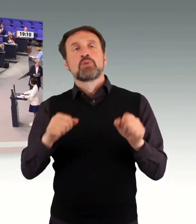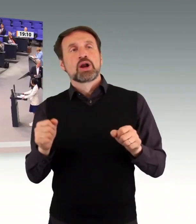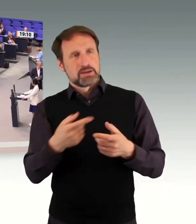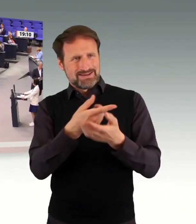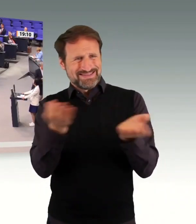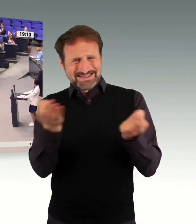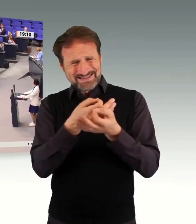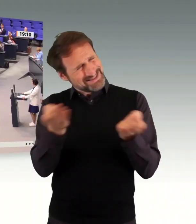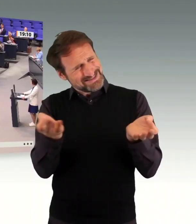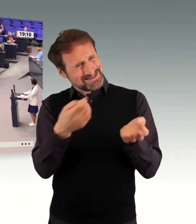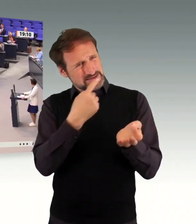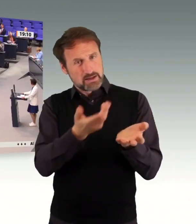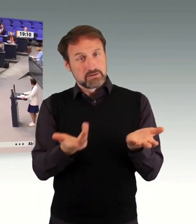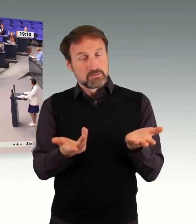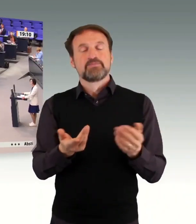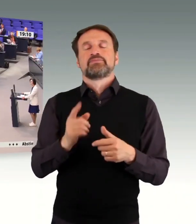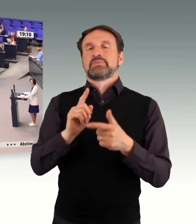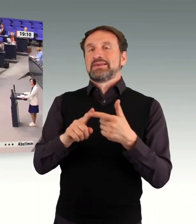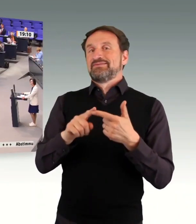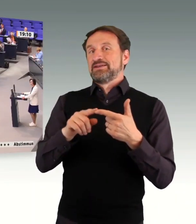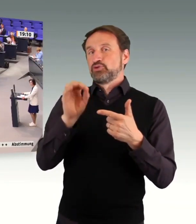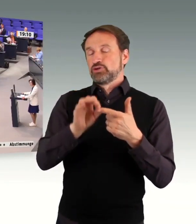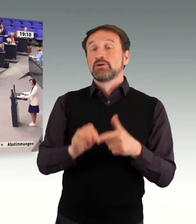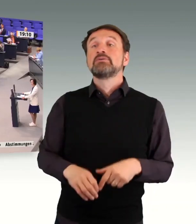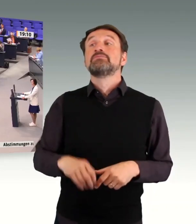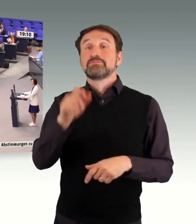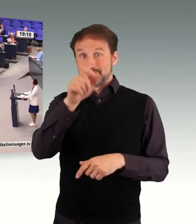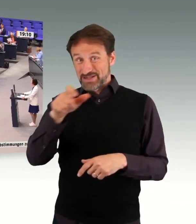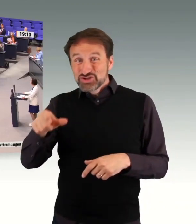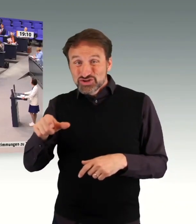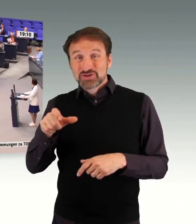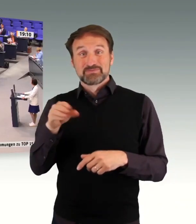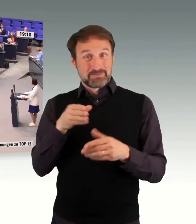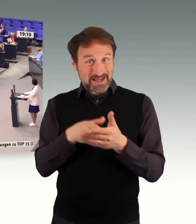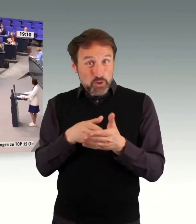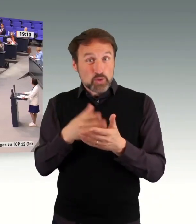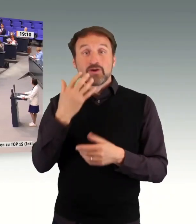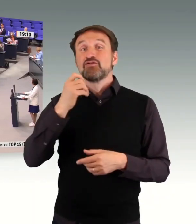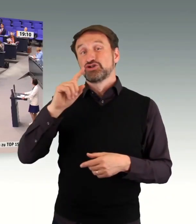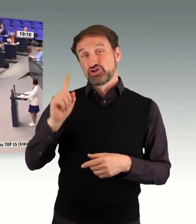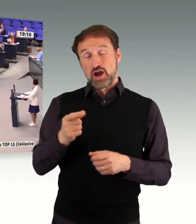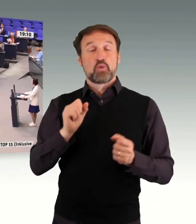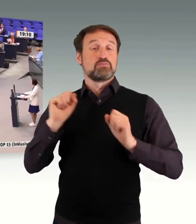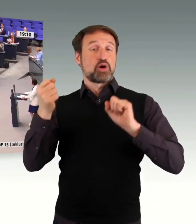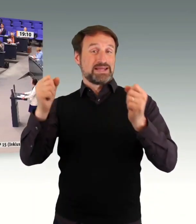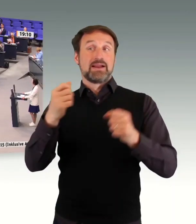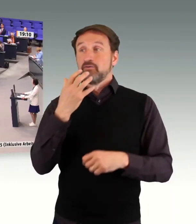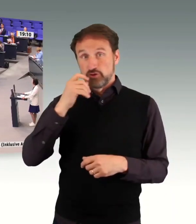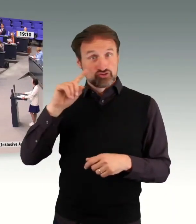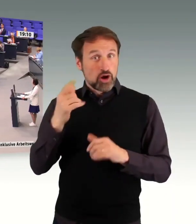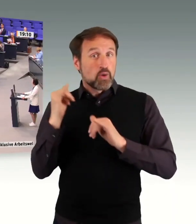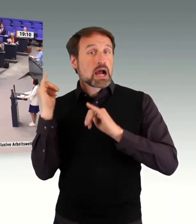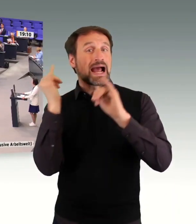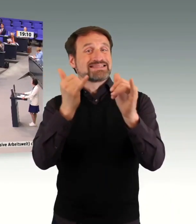Punkt. Zweitens. Menschen mit Behinderungen wollen auch mobil sein. Menschen mit Behinderungen wollen reisen. Wie ist es denn